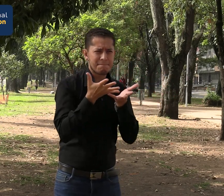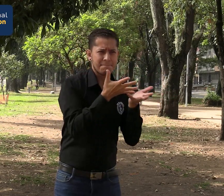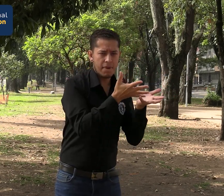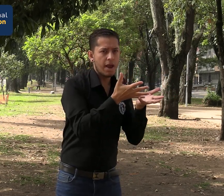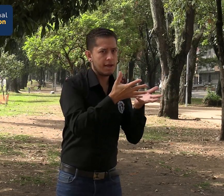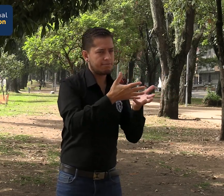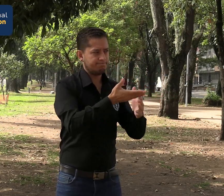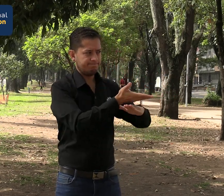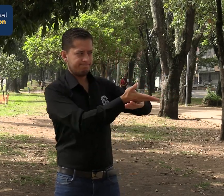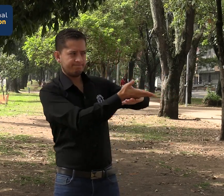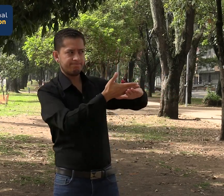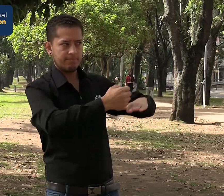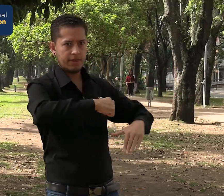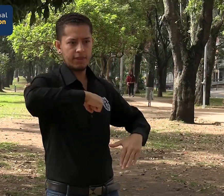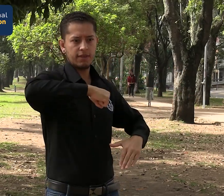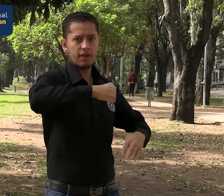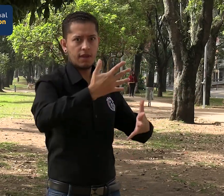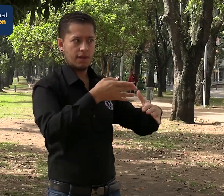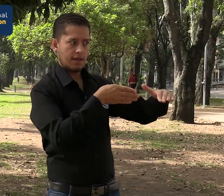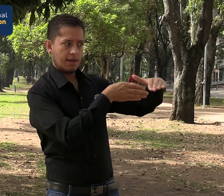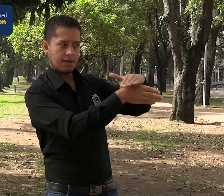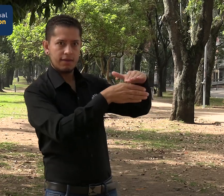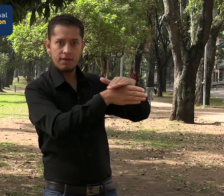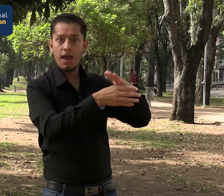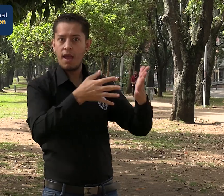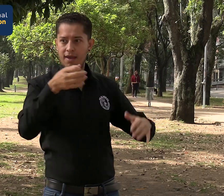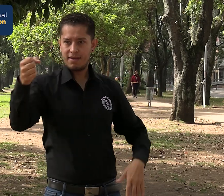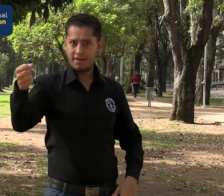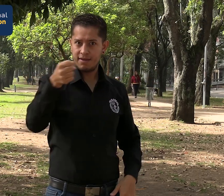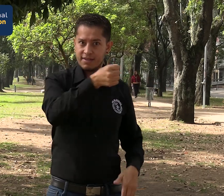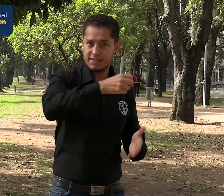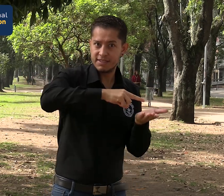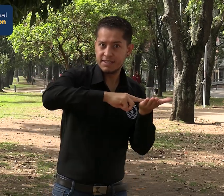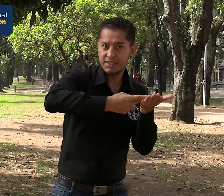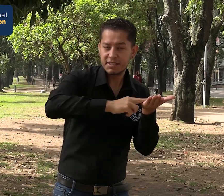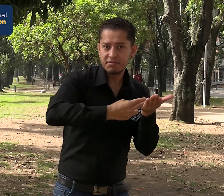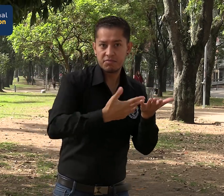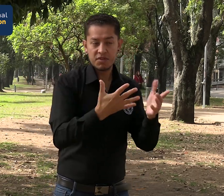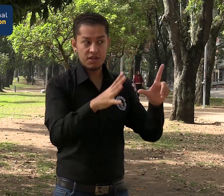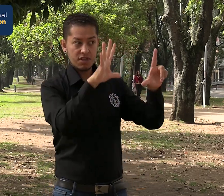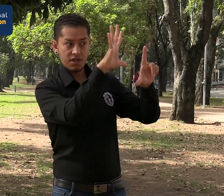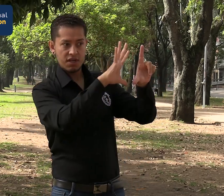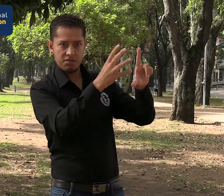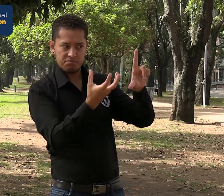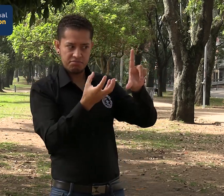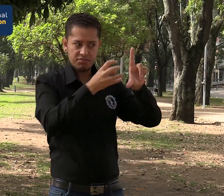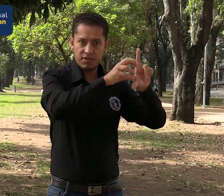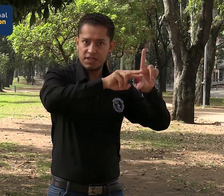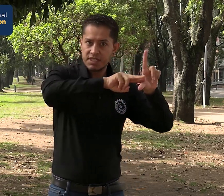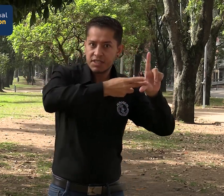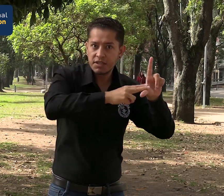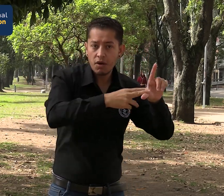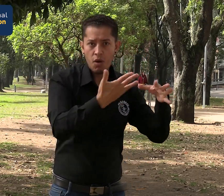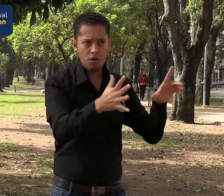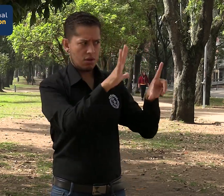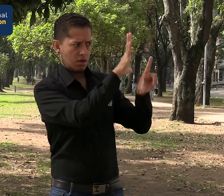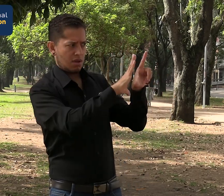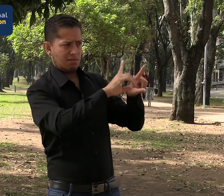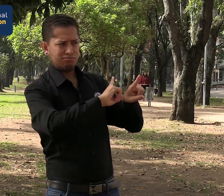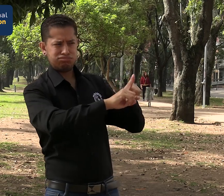y es allí cuando tengo que hacer exigencia de derechos y ajustes como un intérprete, el servicio de interpretación de lengua